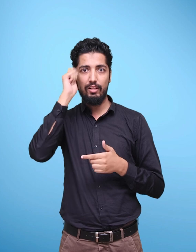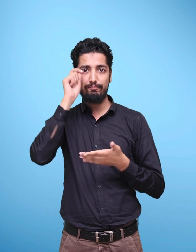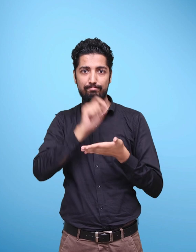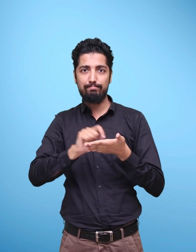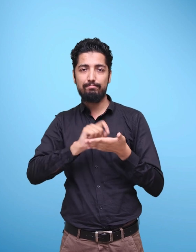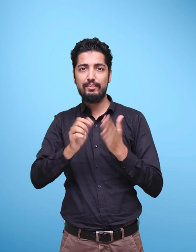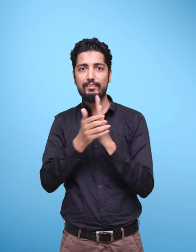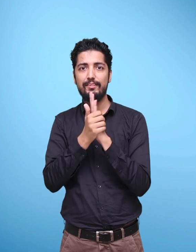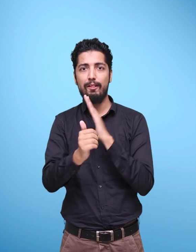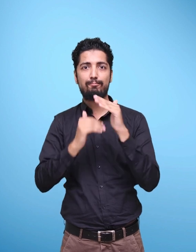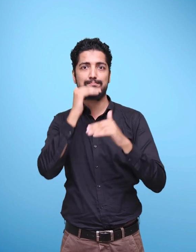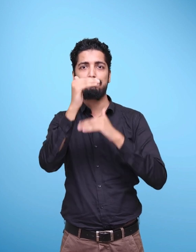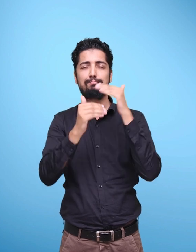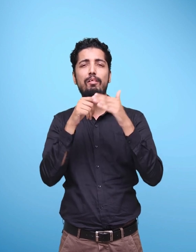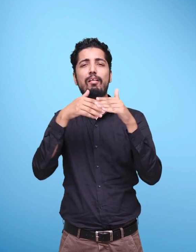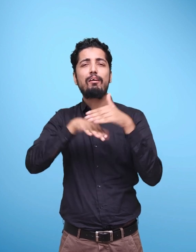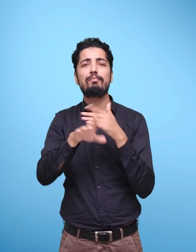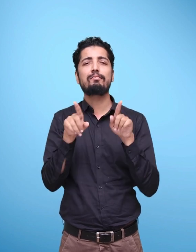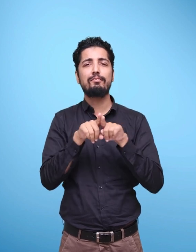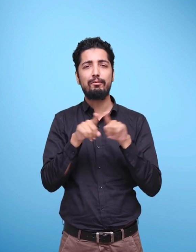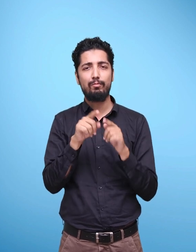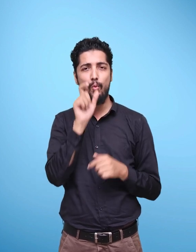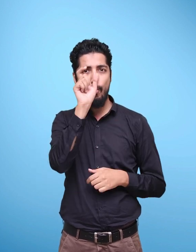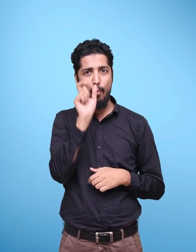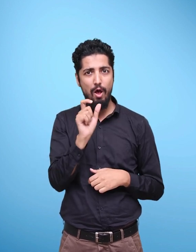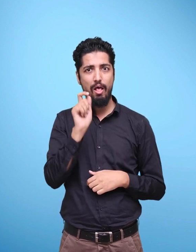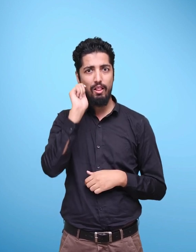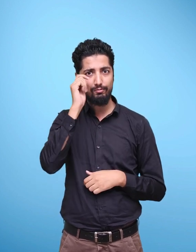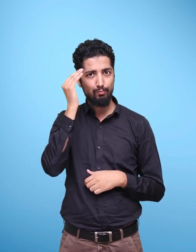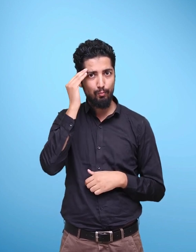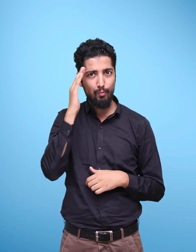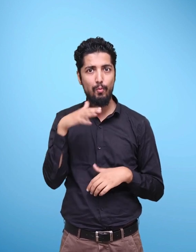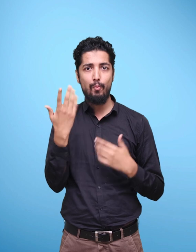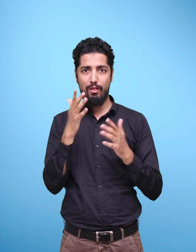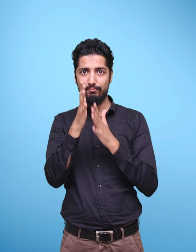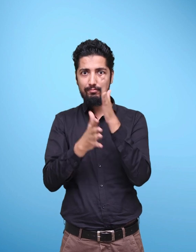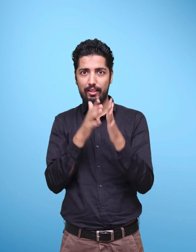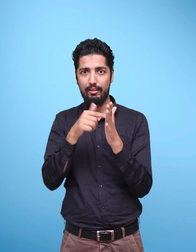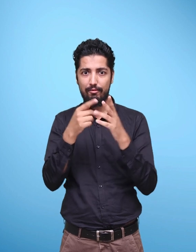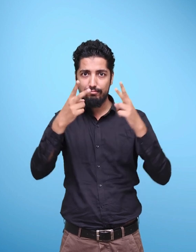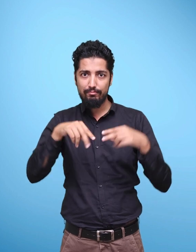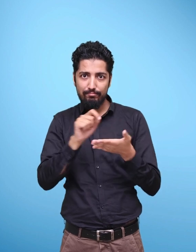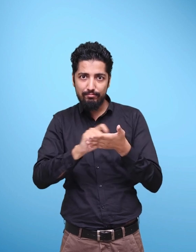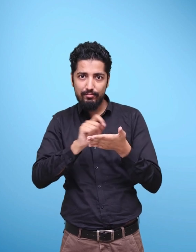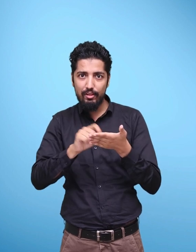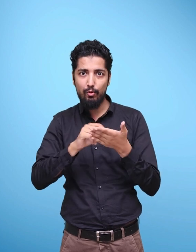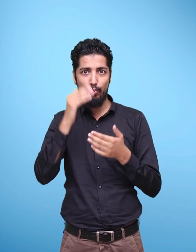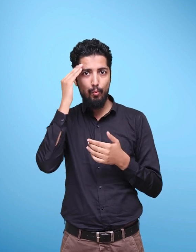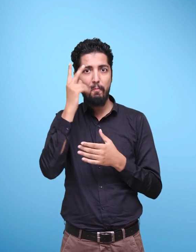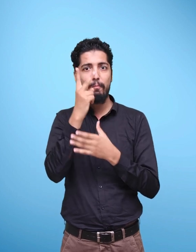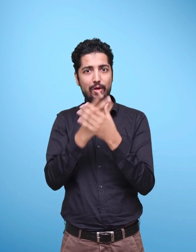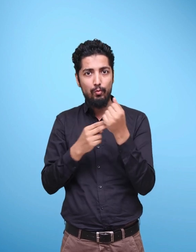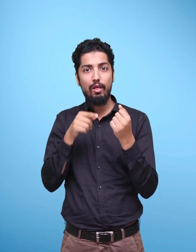aim of this book is to enable the child to develop strong oral language skills, adequate